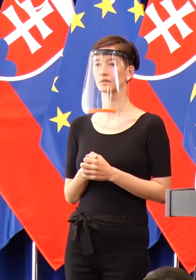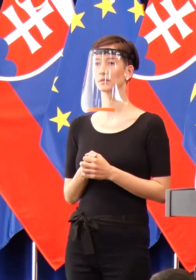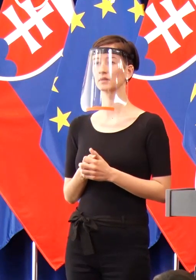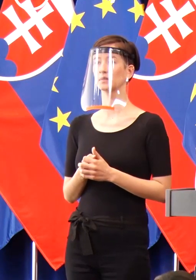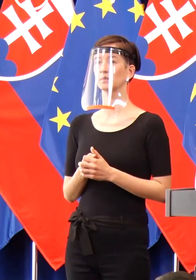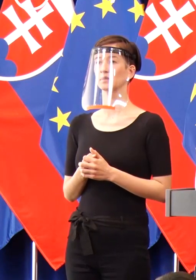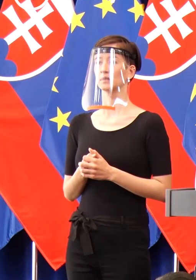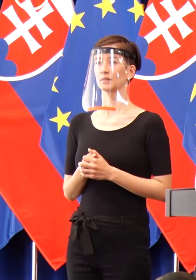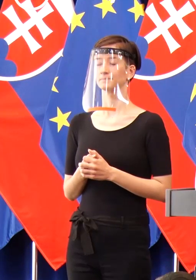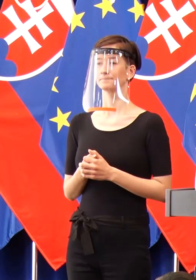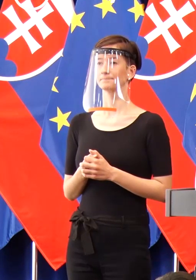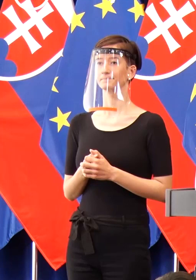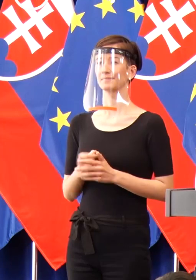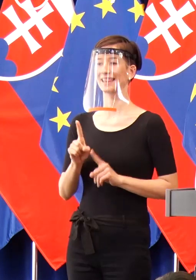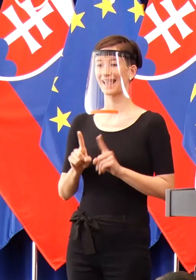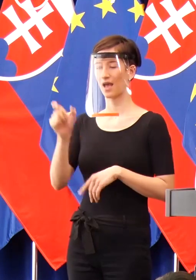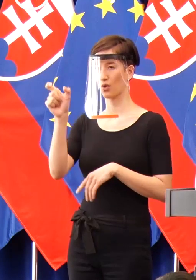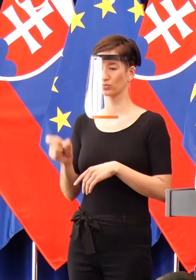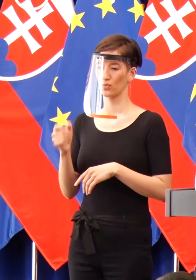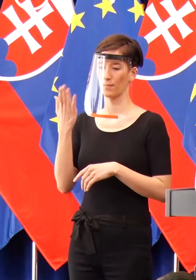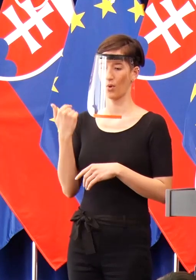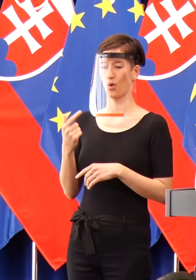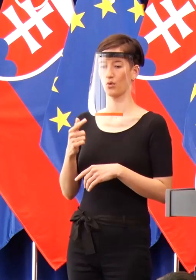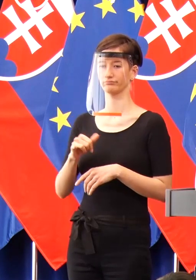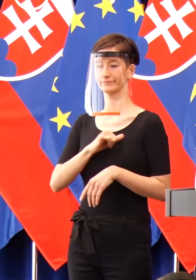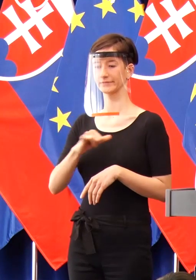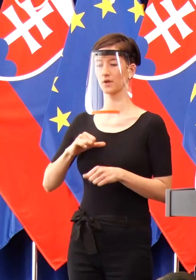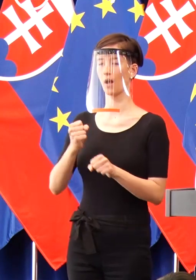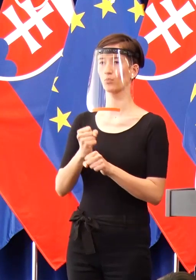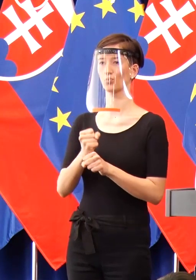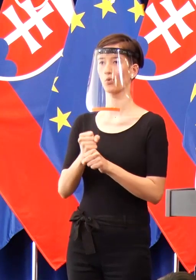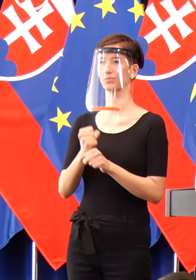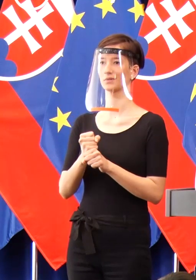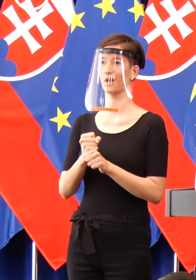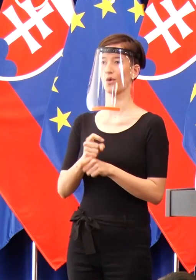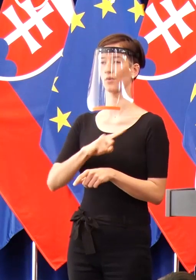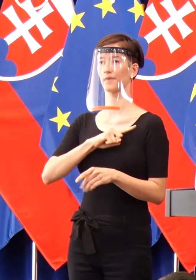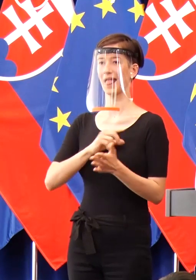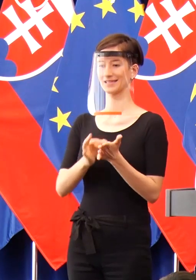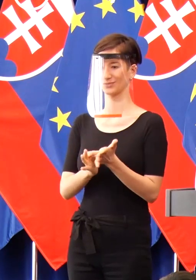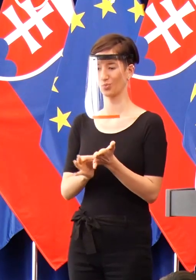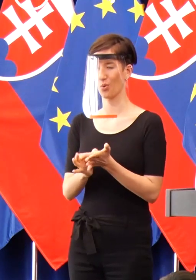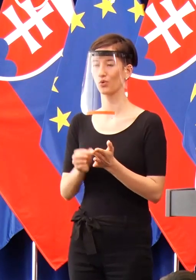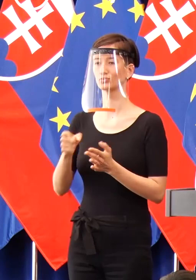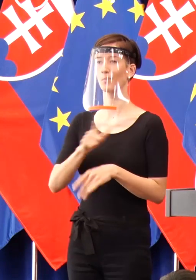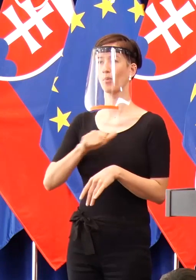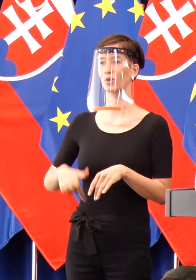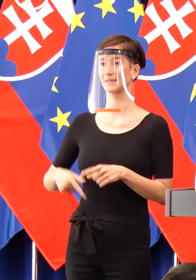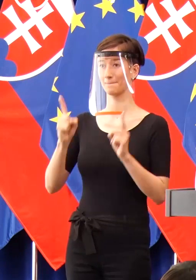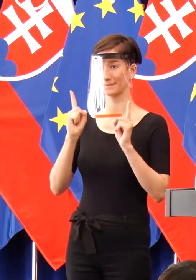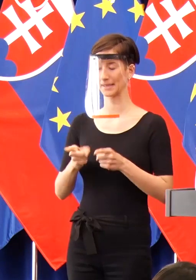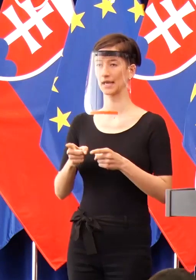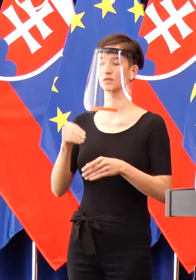uznesenie tým pádom, alebo moje slova, vysvetlil po svojom a dal príkaz policajtom, aby kontrolovali každého jedného.